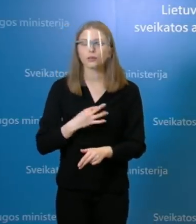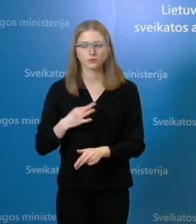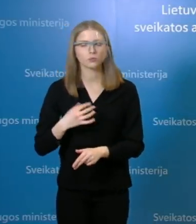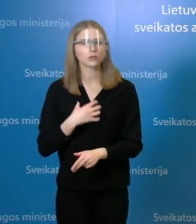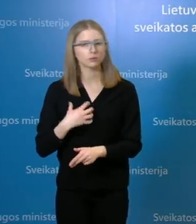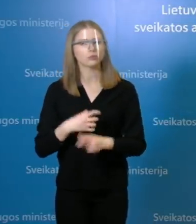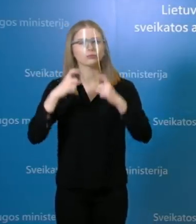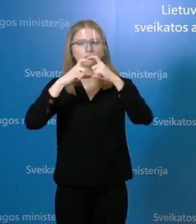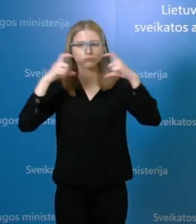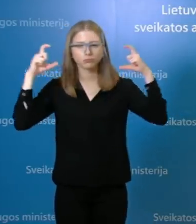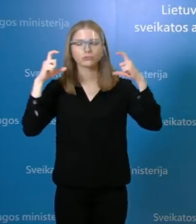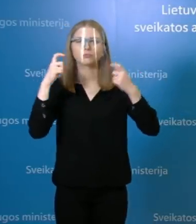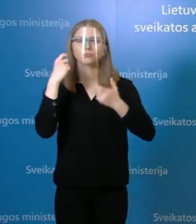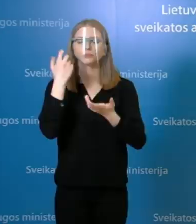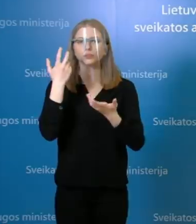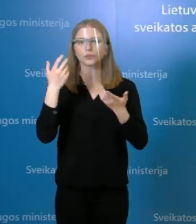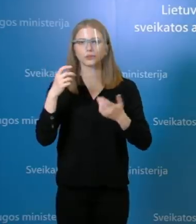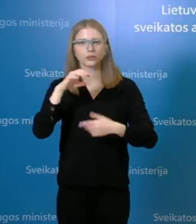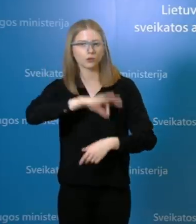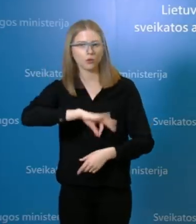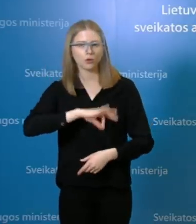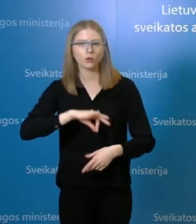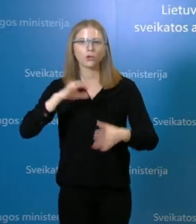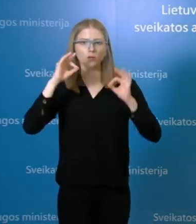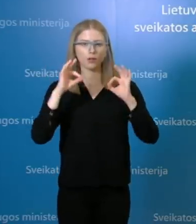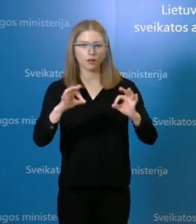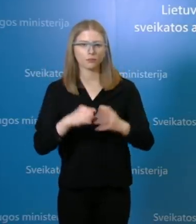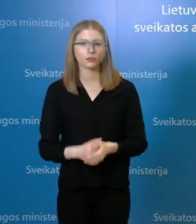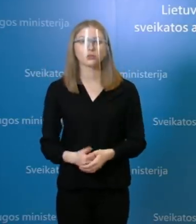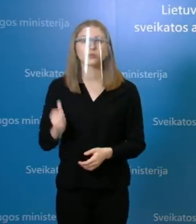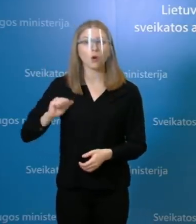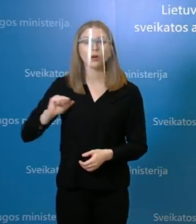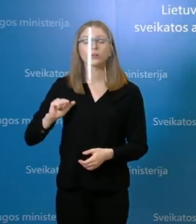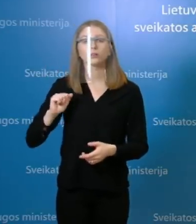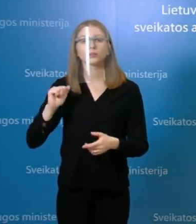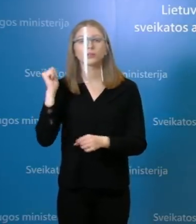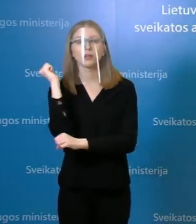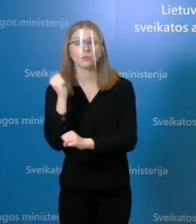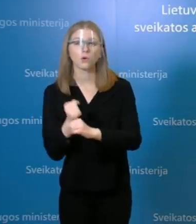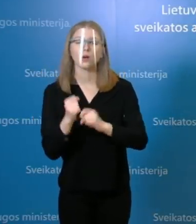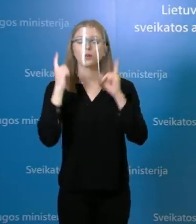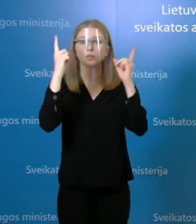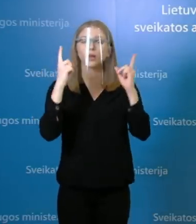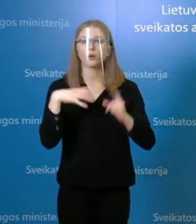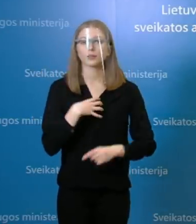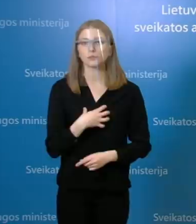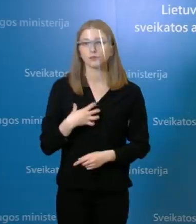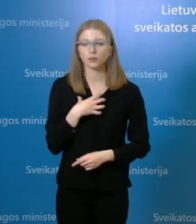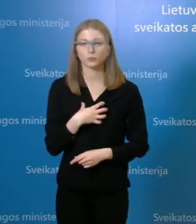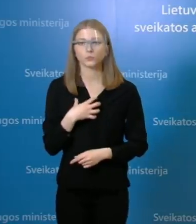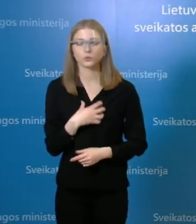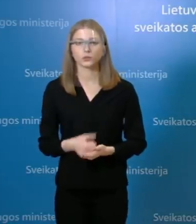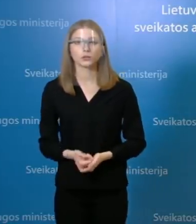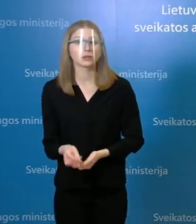paciento apsaugimas, tiek personalo apsisaugojimas ir asmenio apsaugos priemonių naudojimas, jisai turi būti visada, nebaisant to,